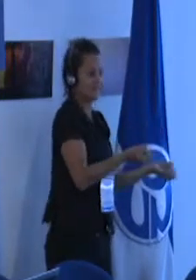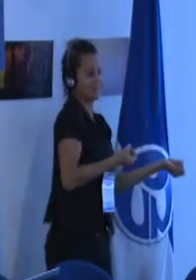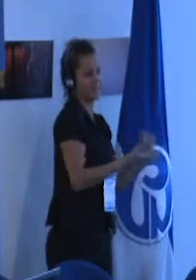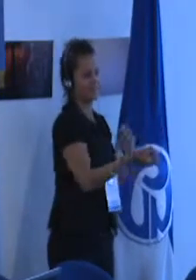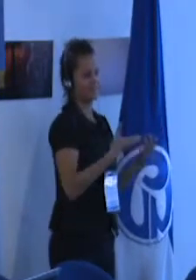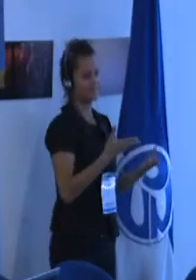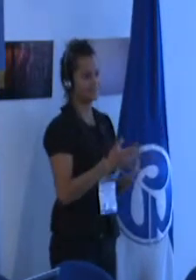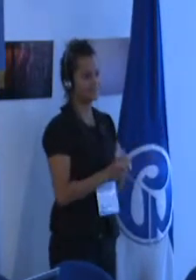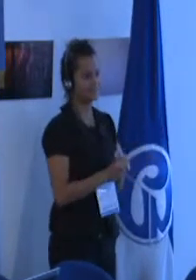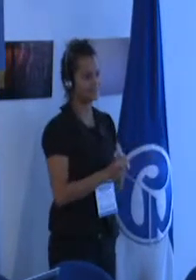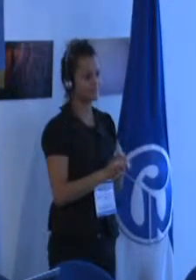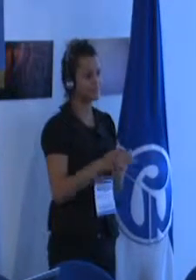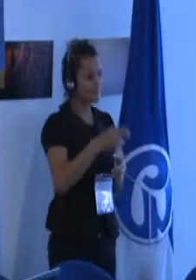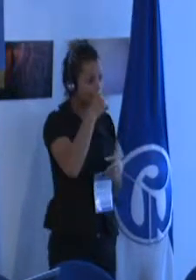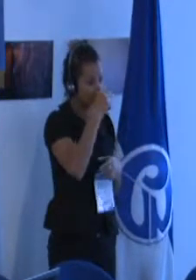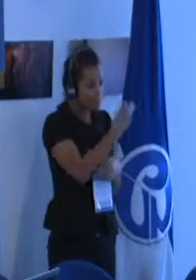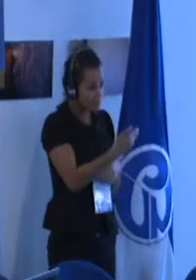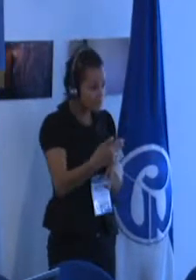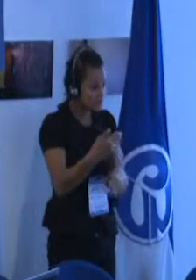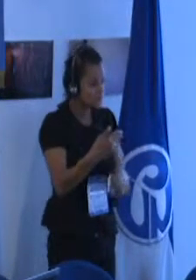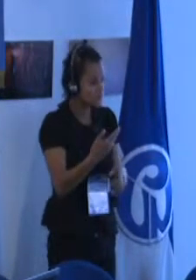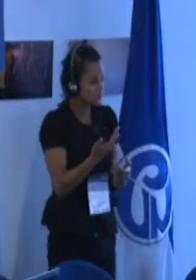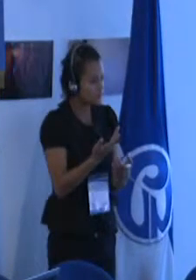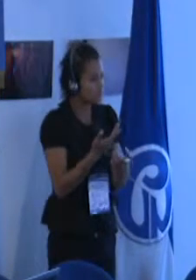allí donde se encuentren